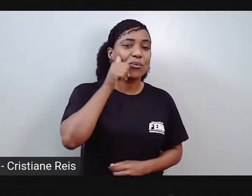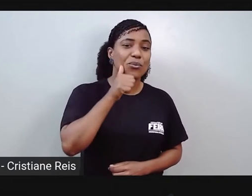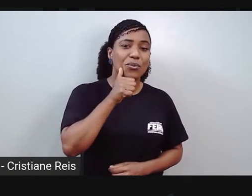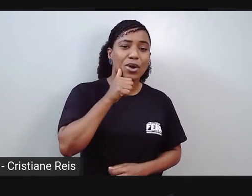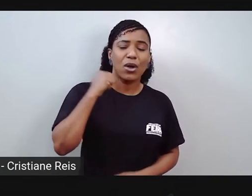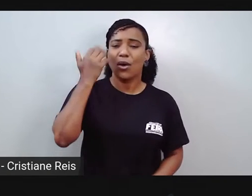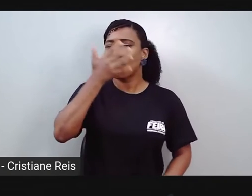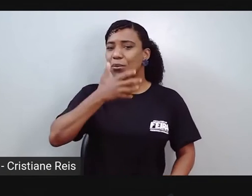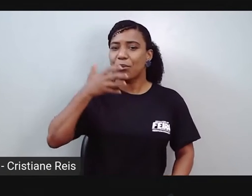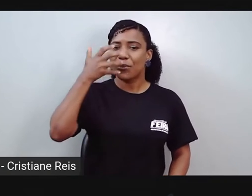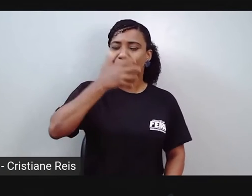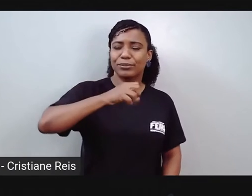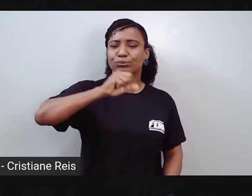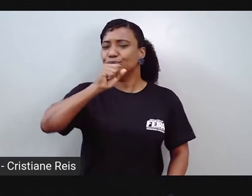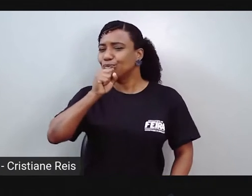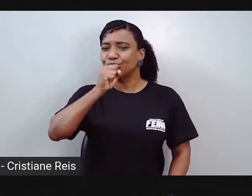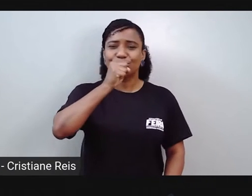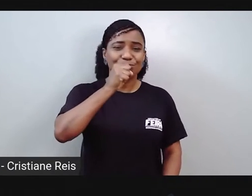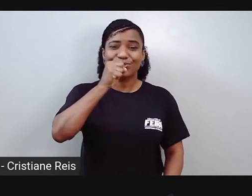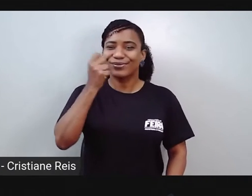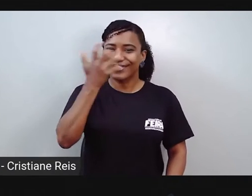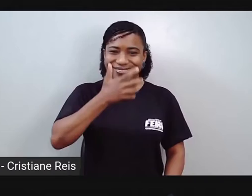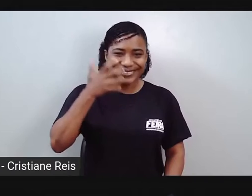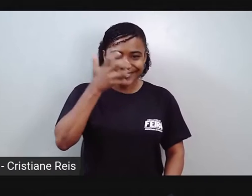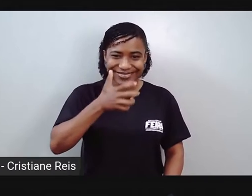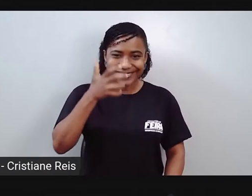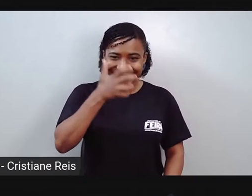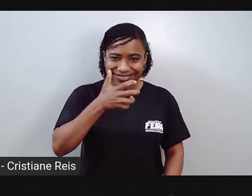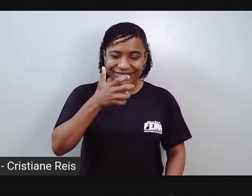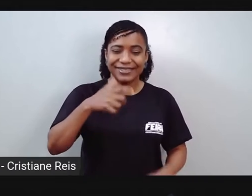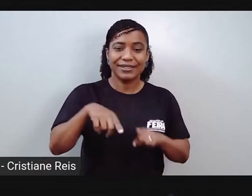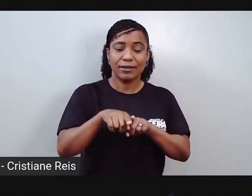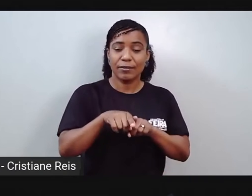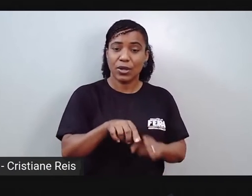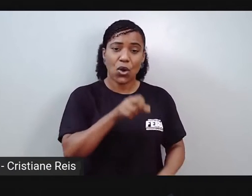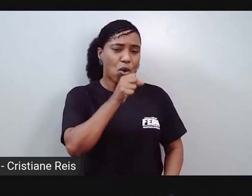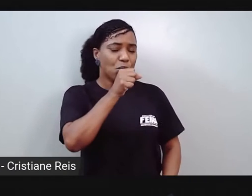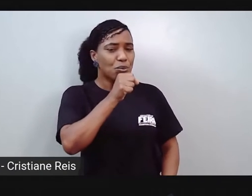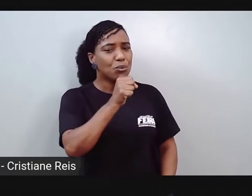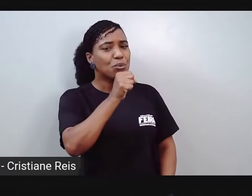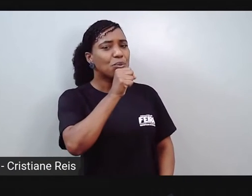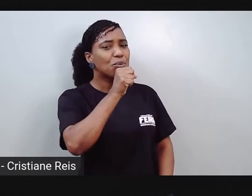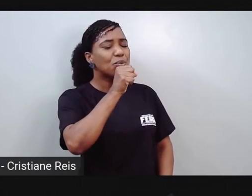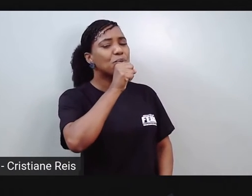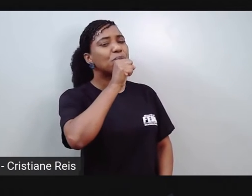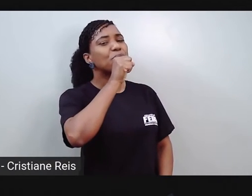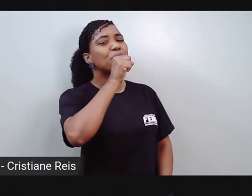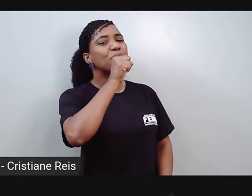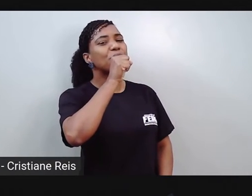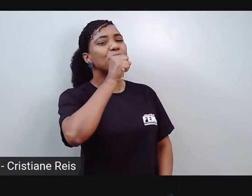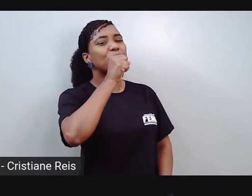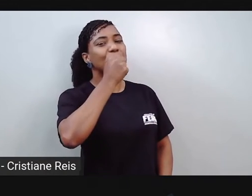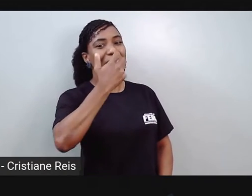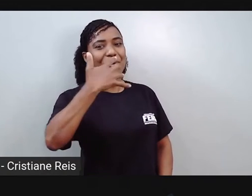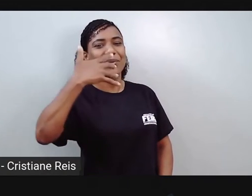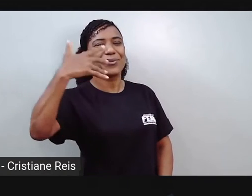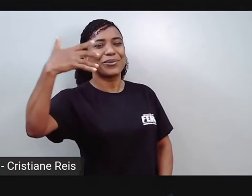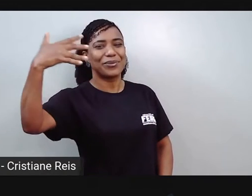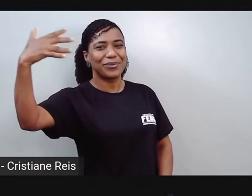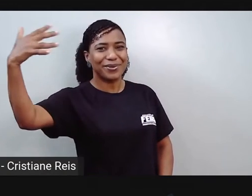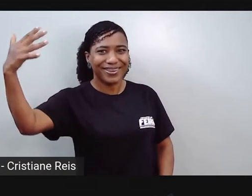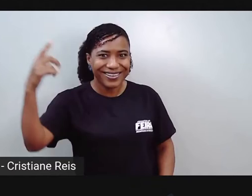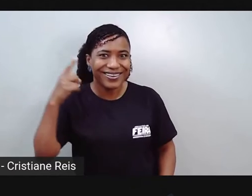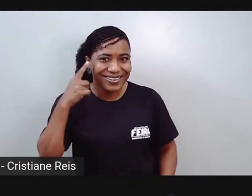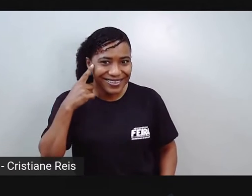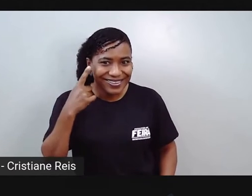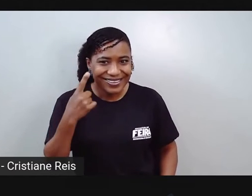cantar. E através dele, o som é amplificado naquelas caixas grandes. Então,